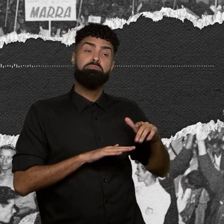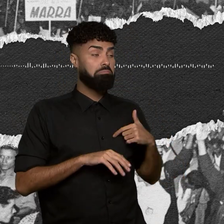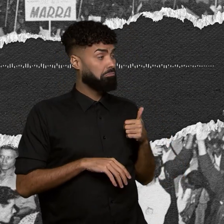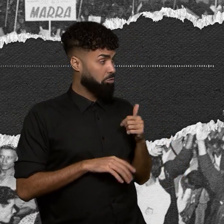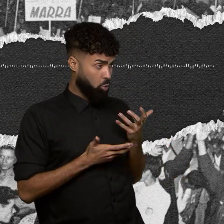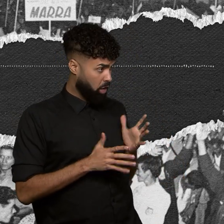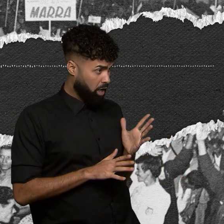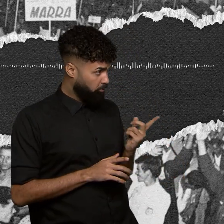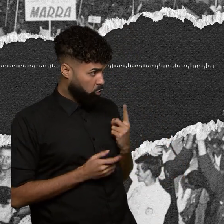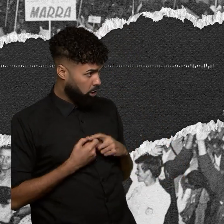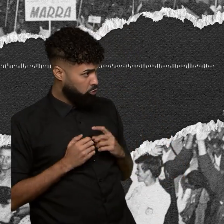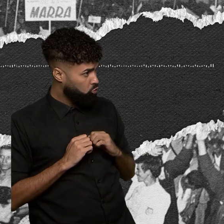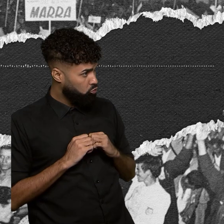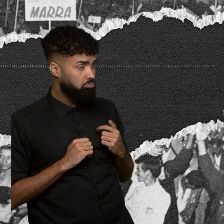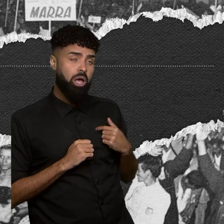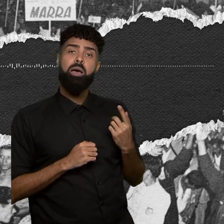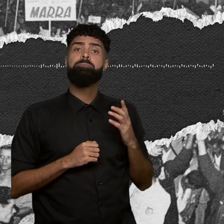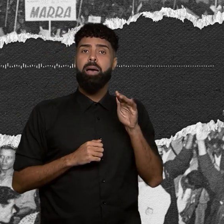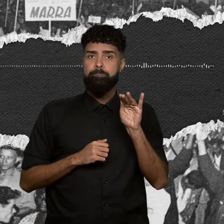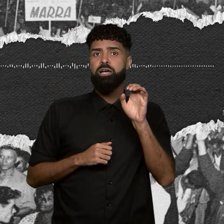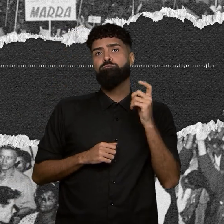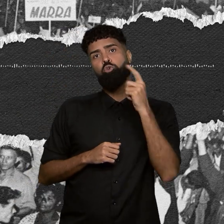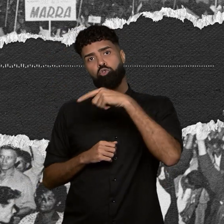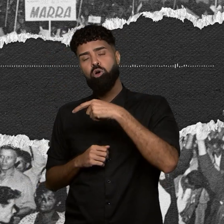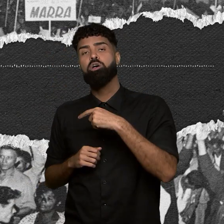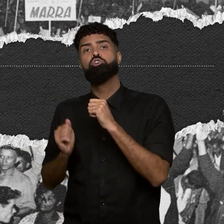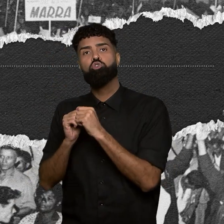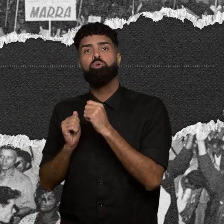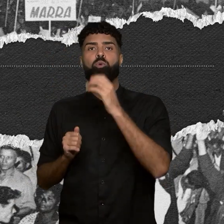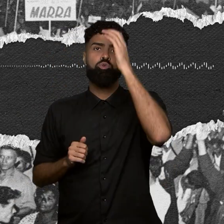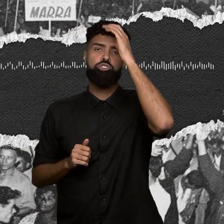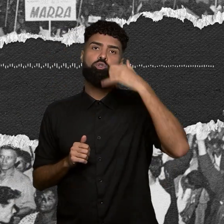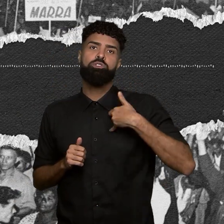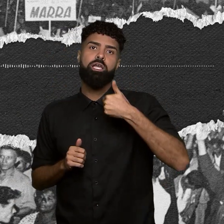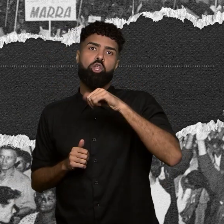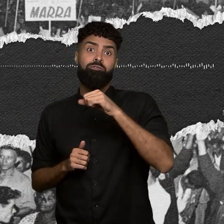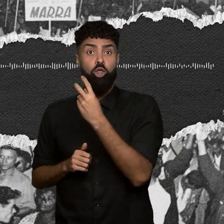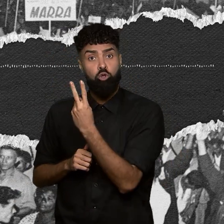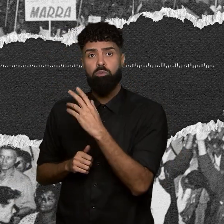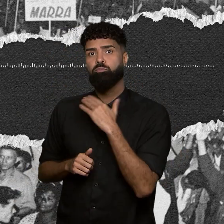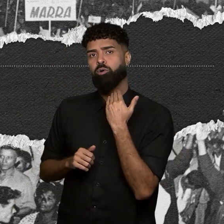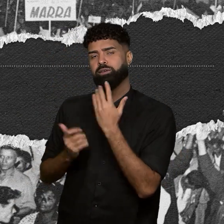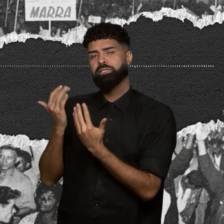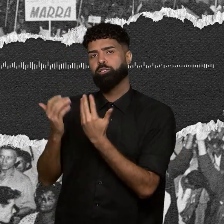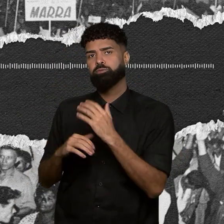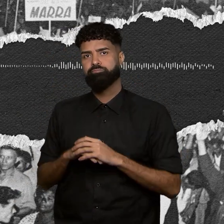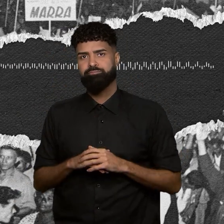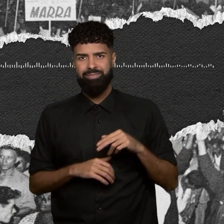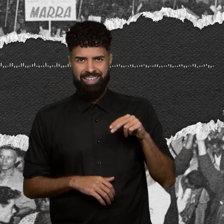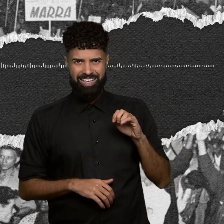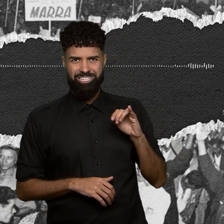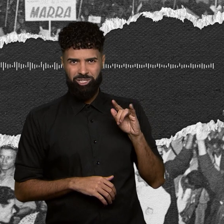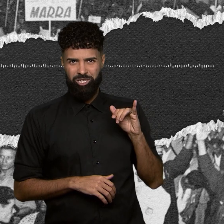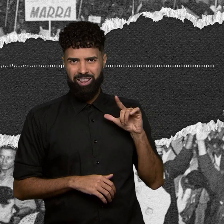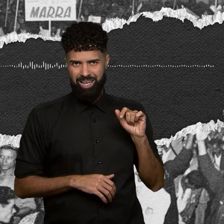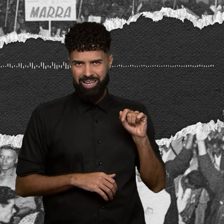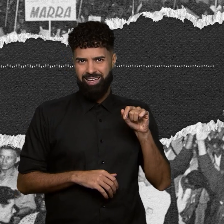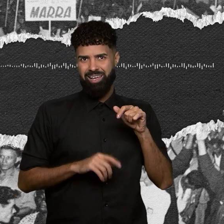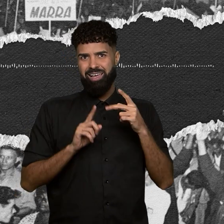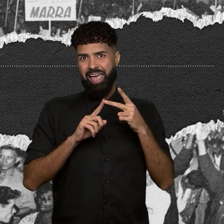com o tio de 19 anos que também faleceu no incêndio. Neide e a irmã, que é só um ano mais velha, sobreviveram,